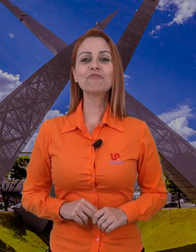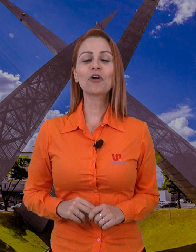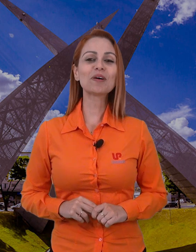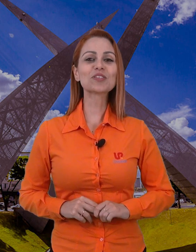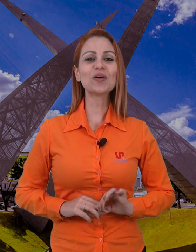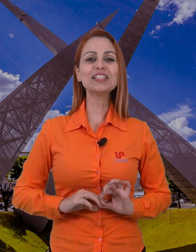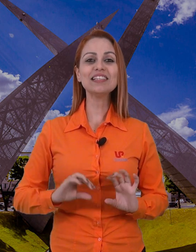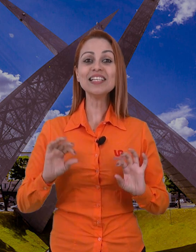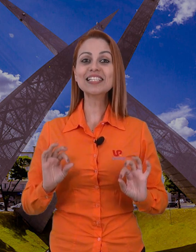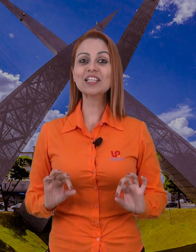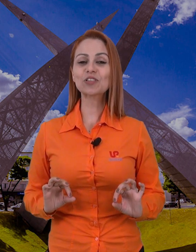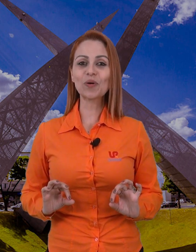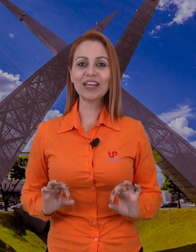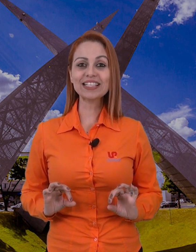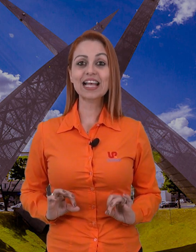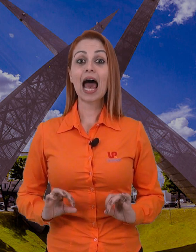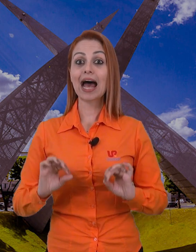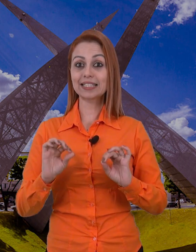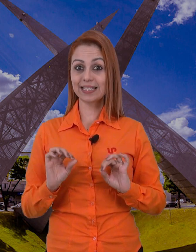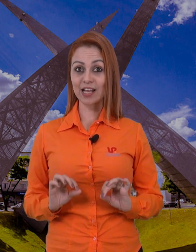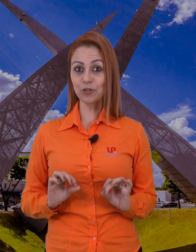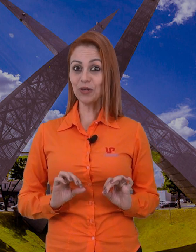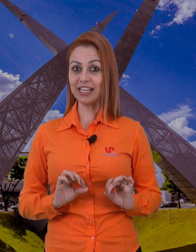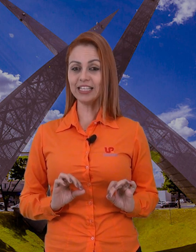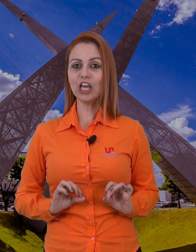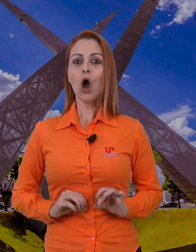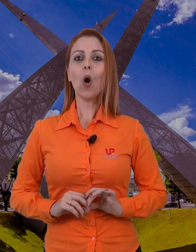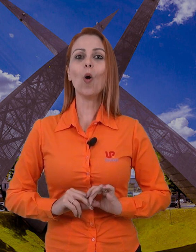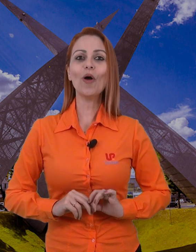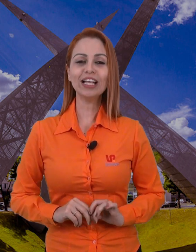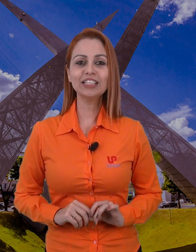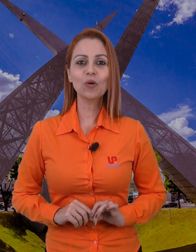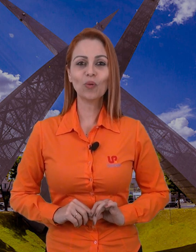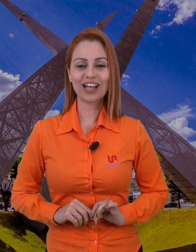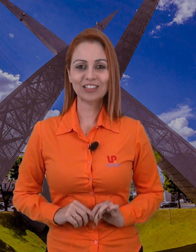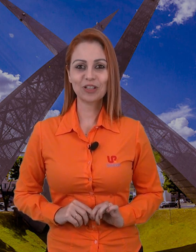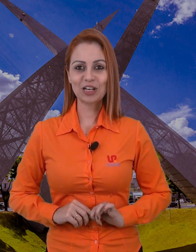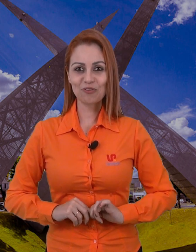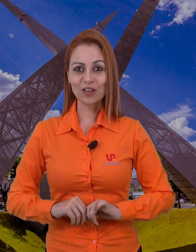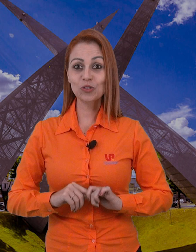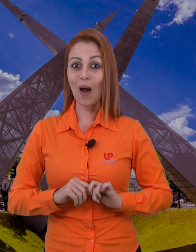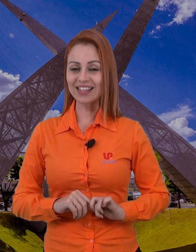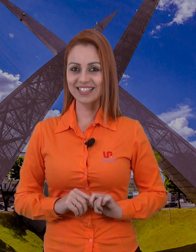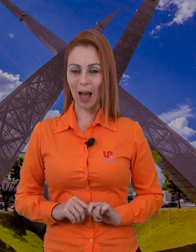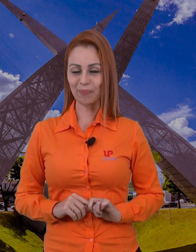informações e inscrições, acesse o link ou entre em contato através do WhatsApp